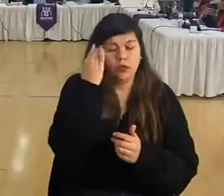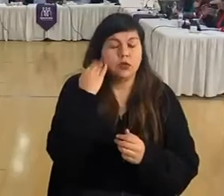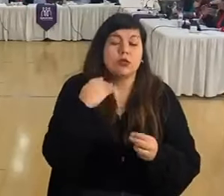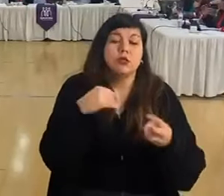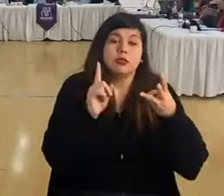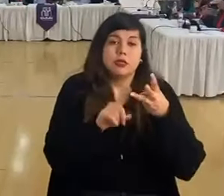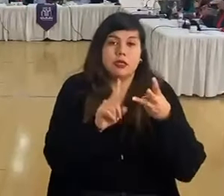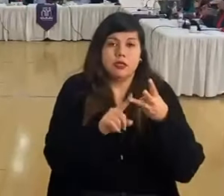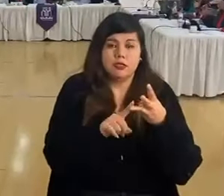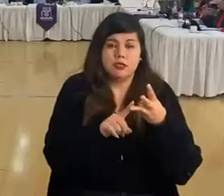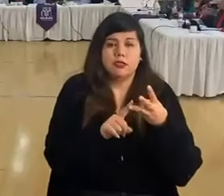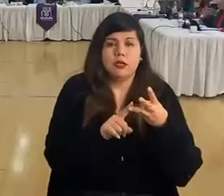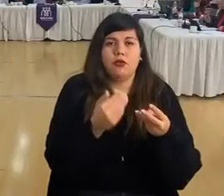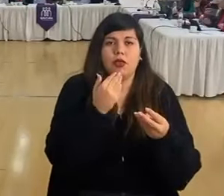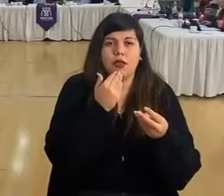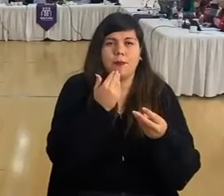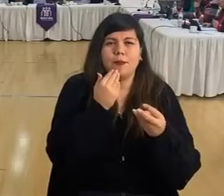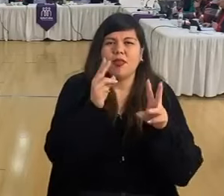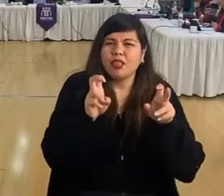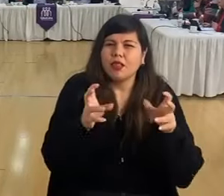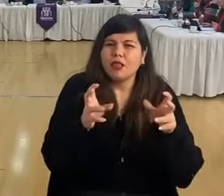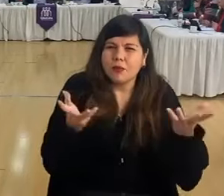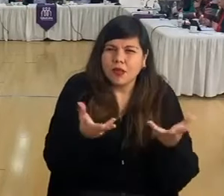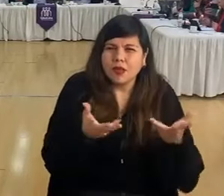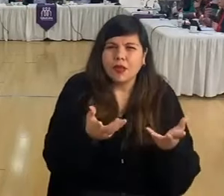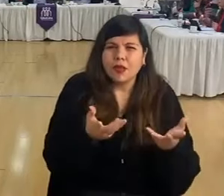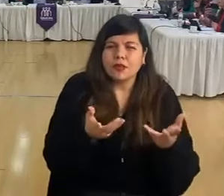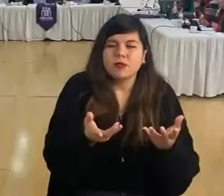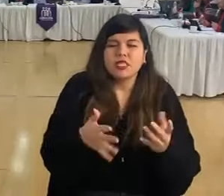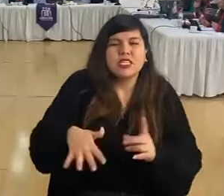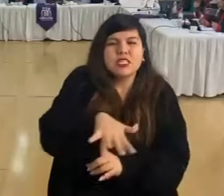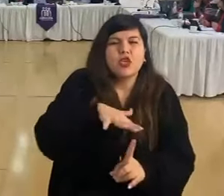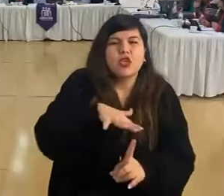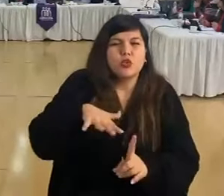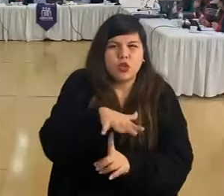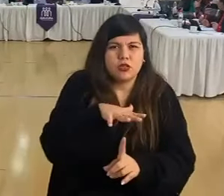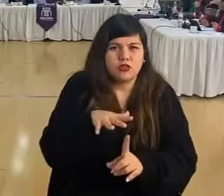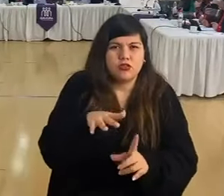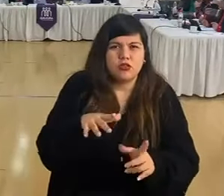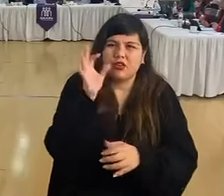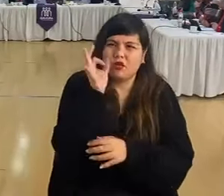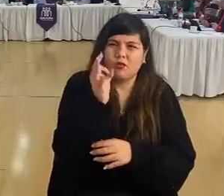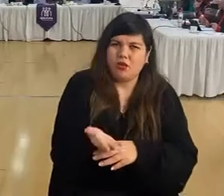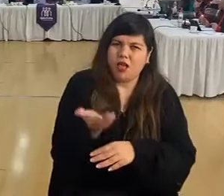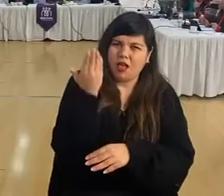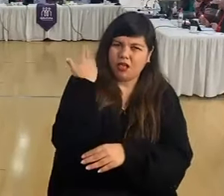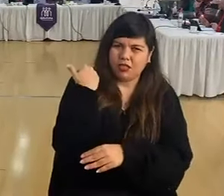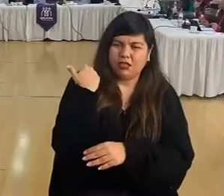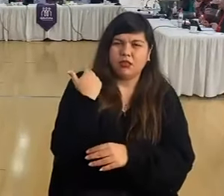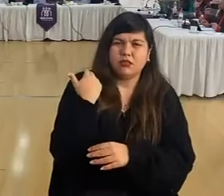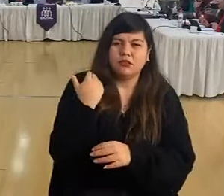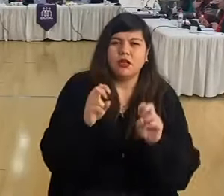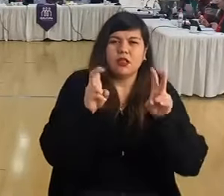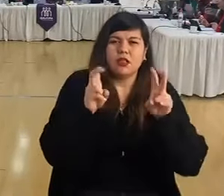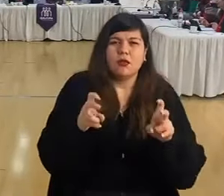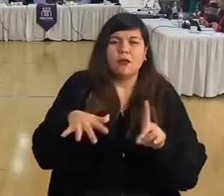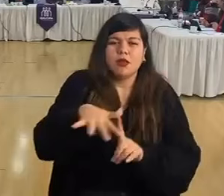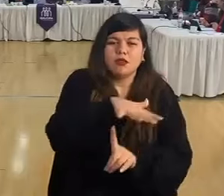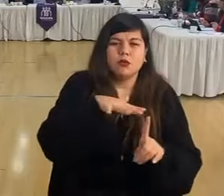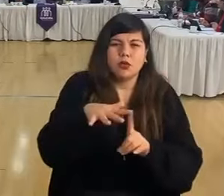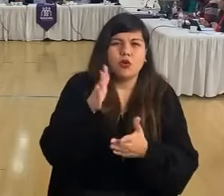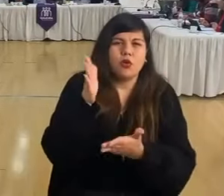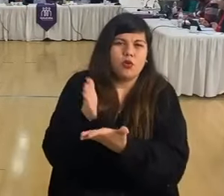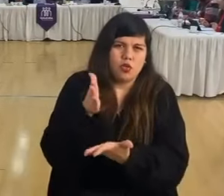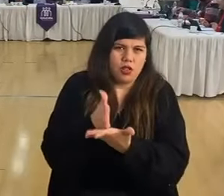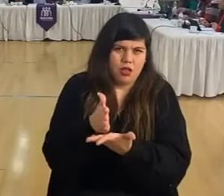tercer lugar, también referirme un poco a lo que pasó en el consejo anterior en cuanto a la situación de los